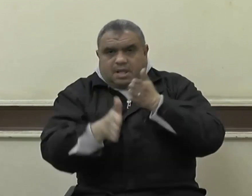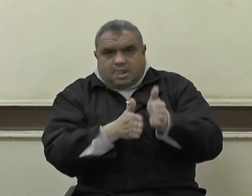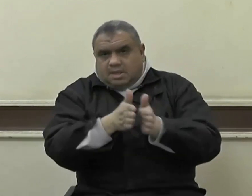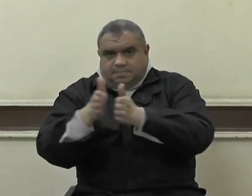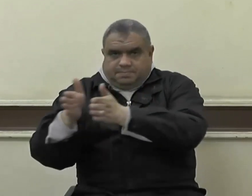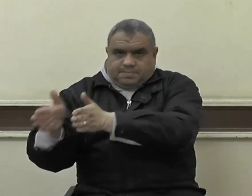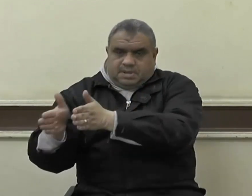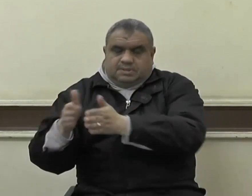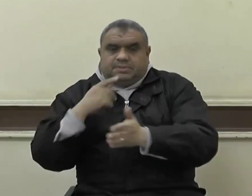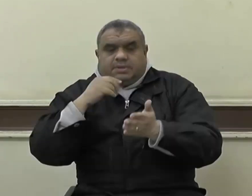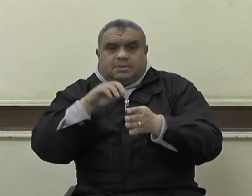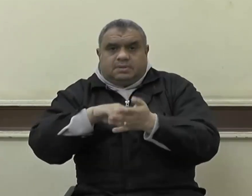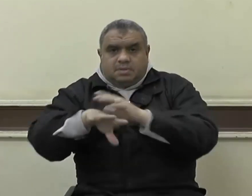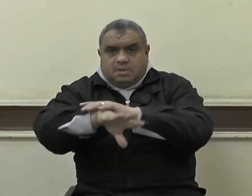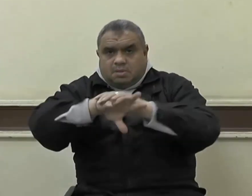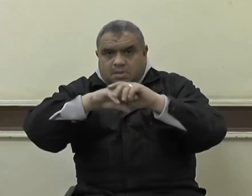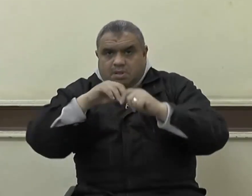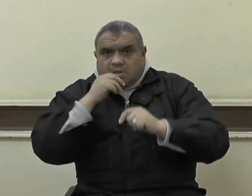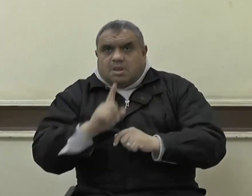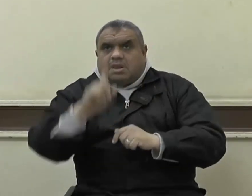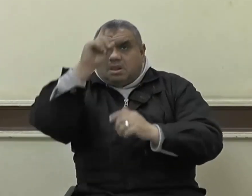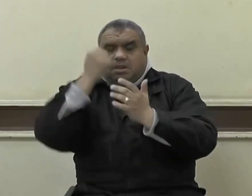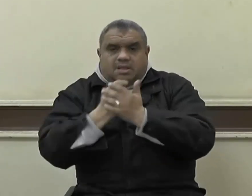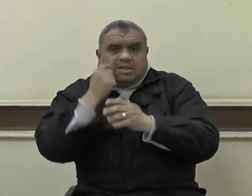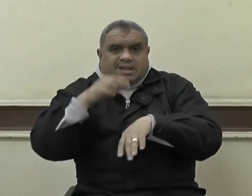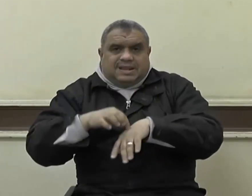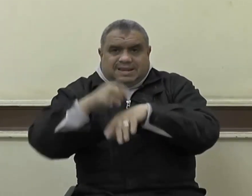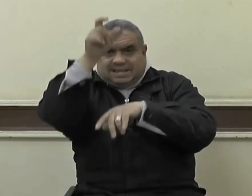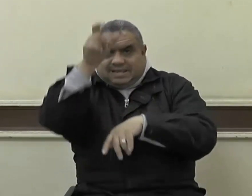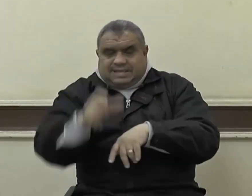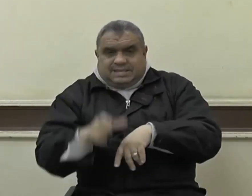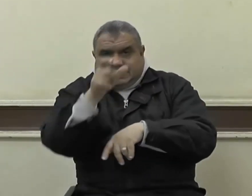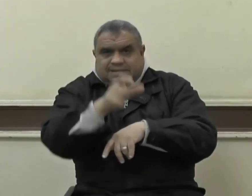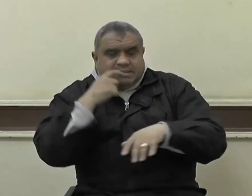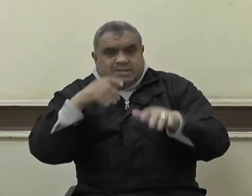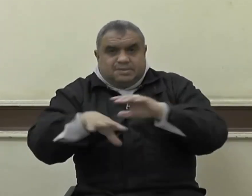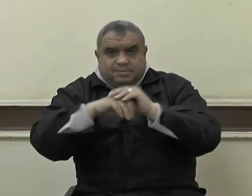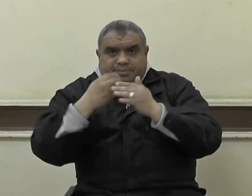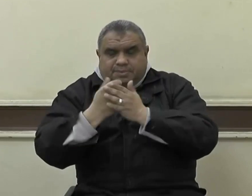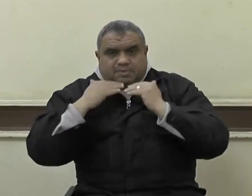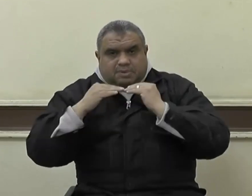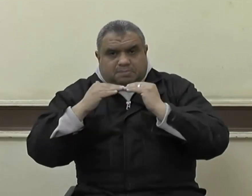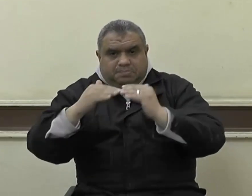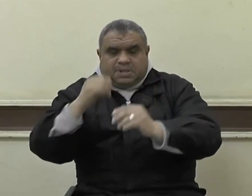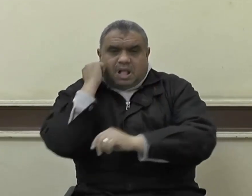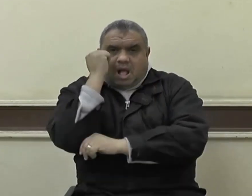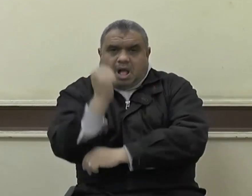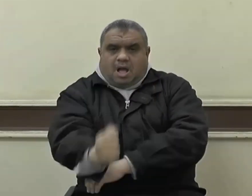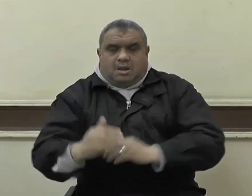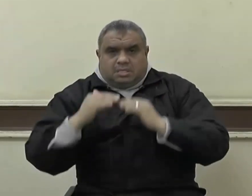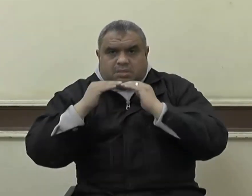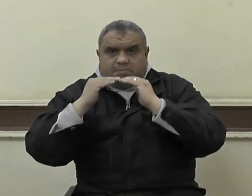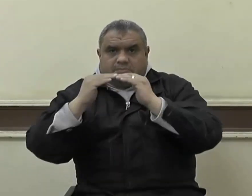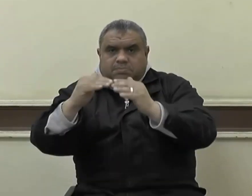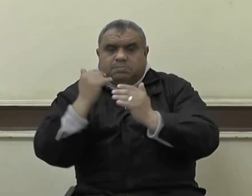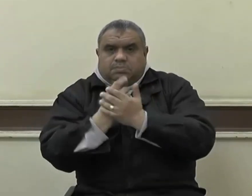إلى يوم الدين وبعد فقد خلق الله عز وجل الإنسان لعمارة الأرض